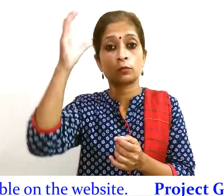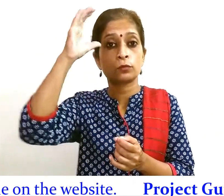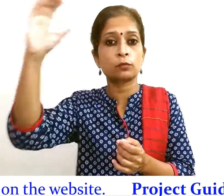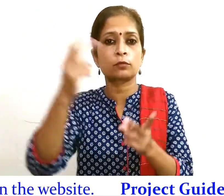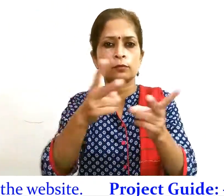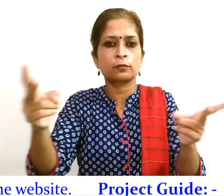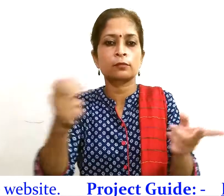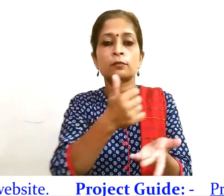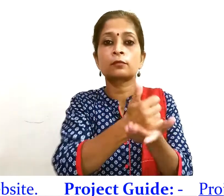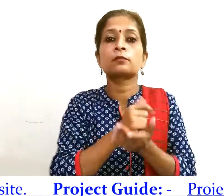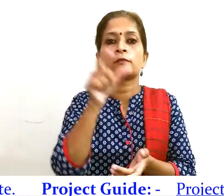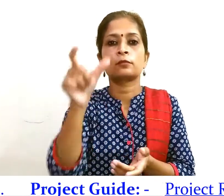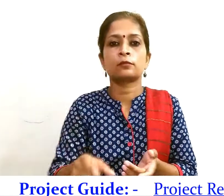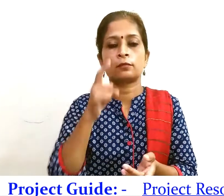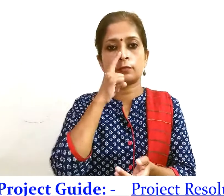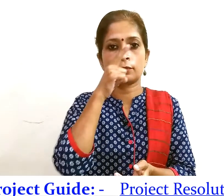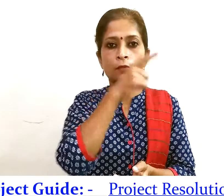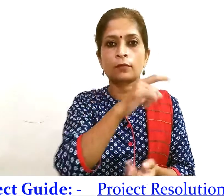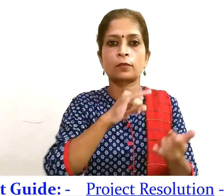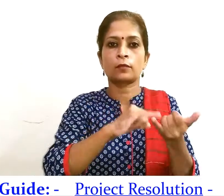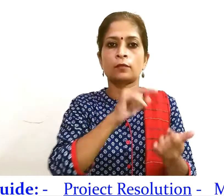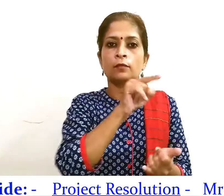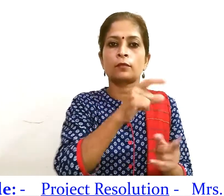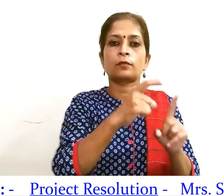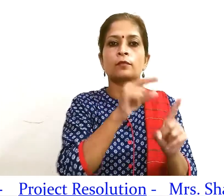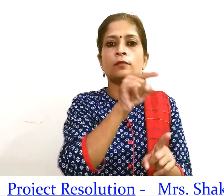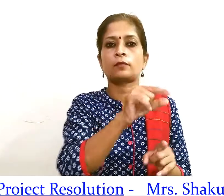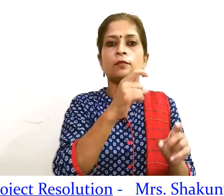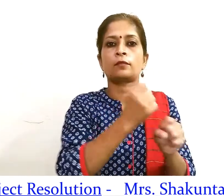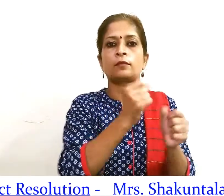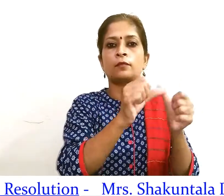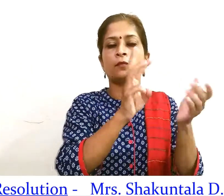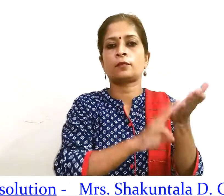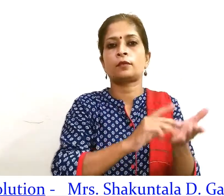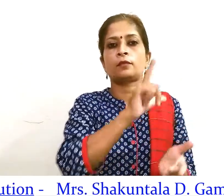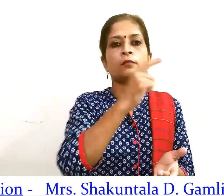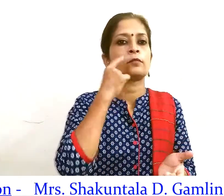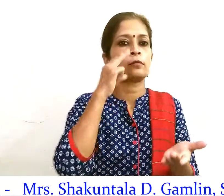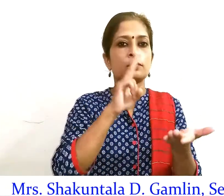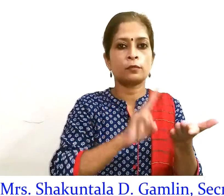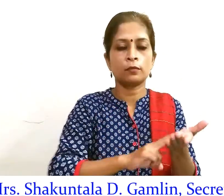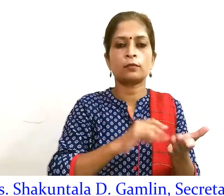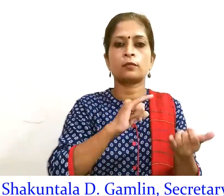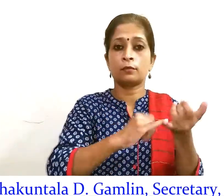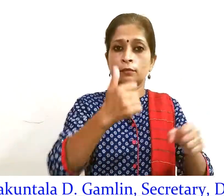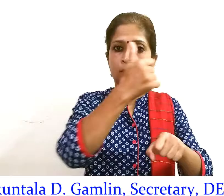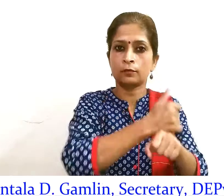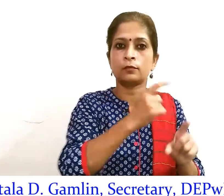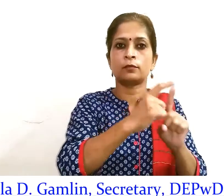संकल्पन श्रीमती शकुंतला डी गामलिन सचिव DEPWD